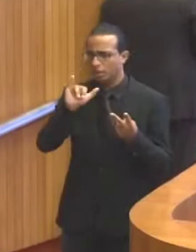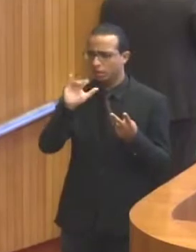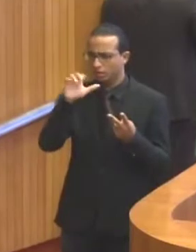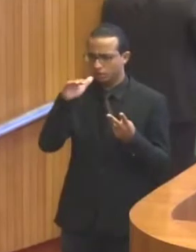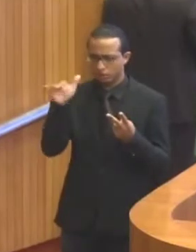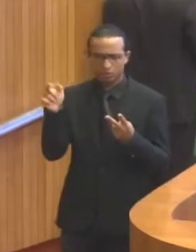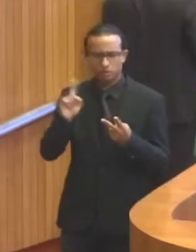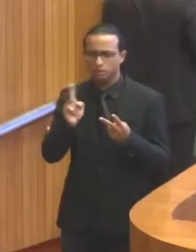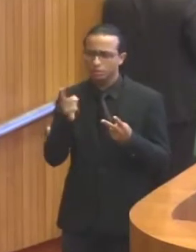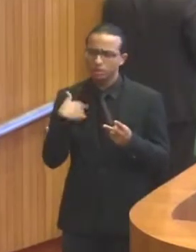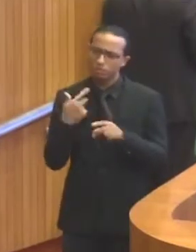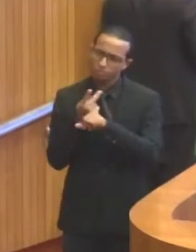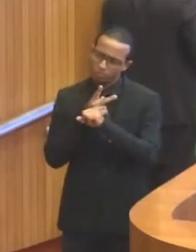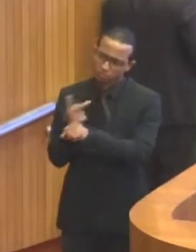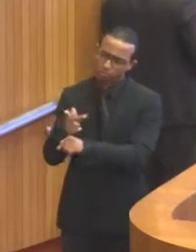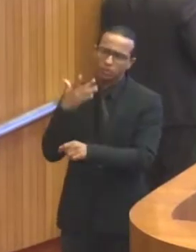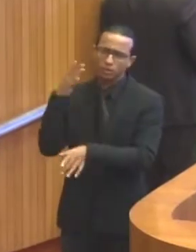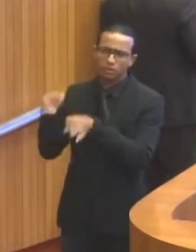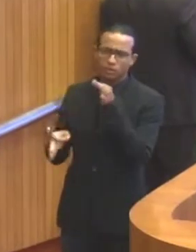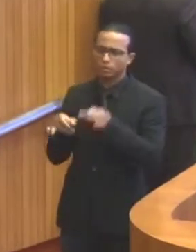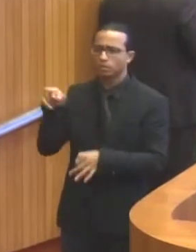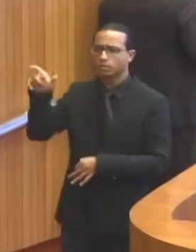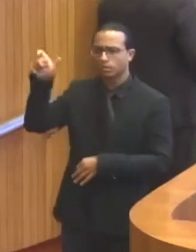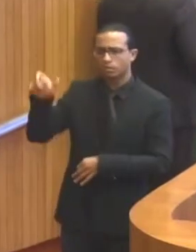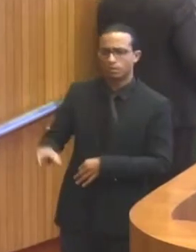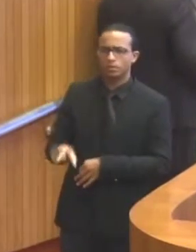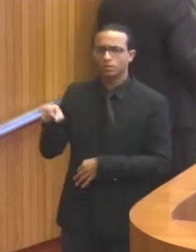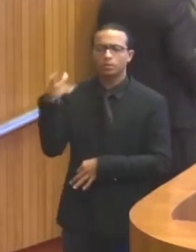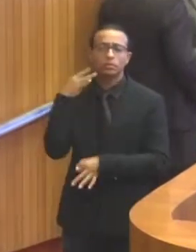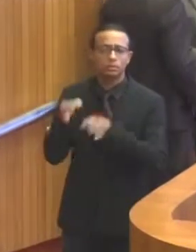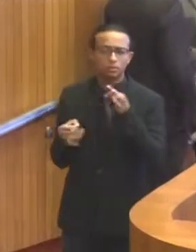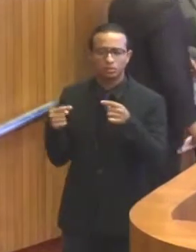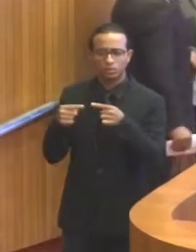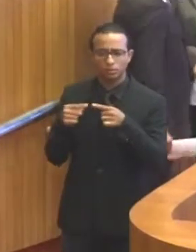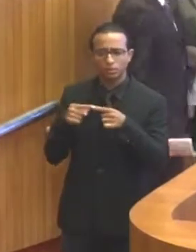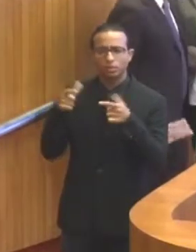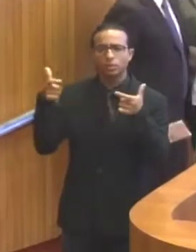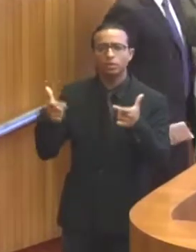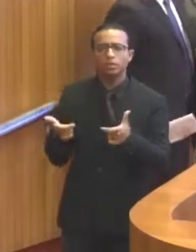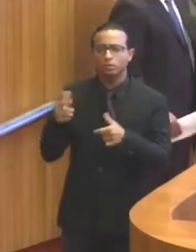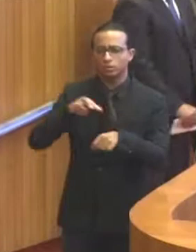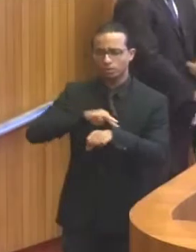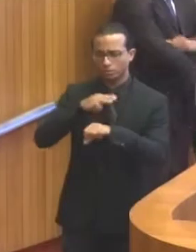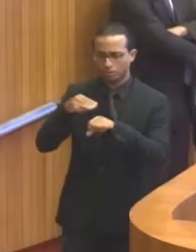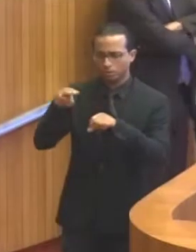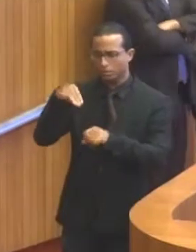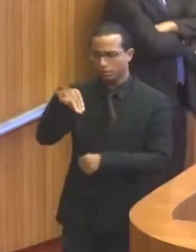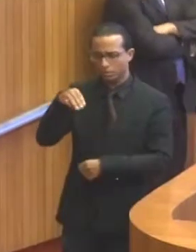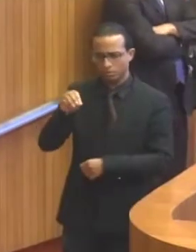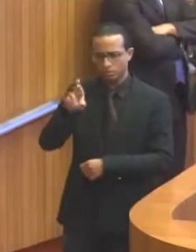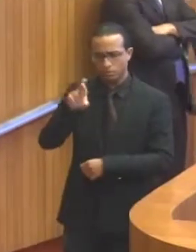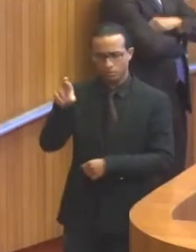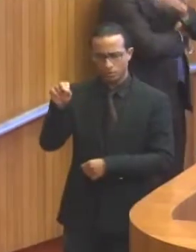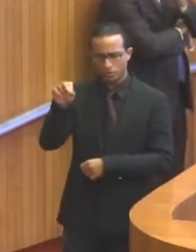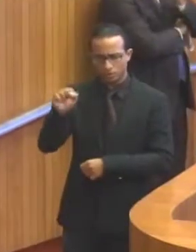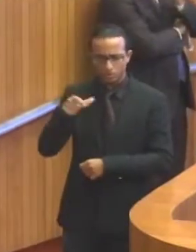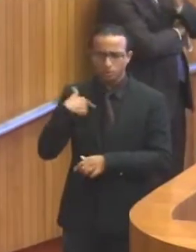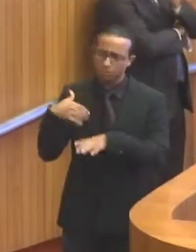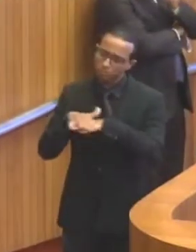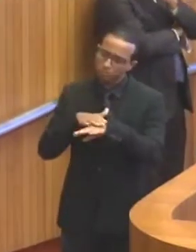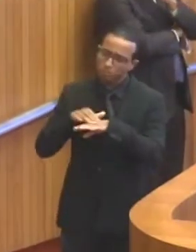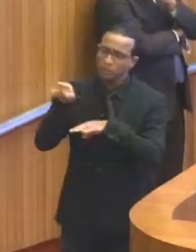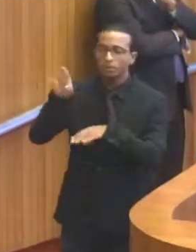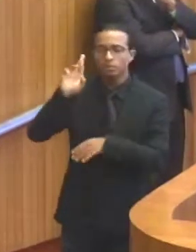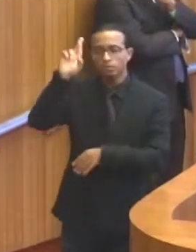a Justiça, no caso, o juízo em questão, que é lá de Morros. Vamos tratar com o titular daquela